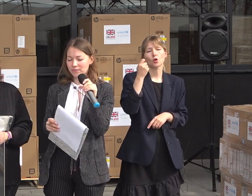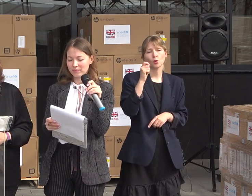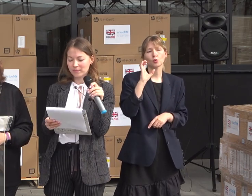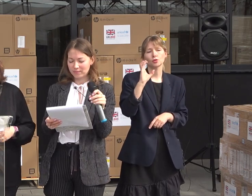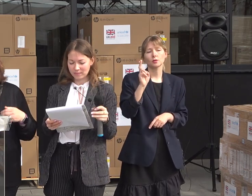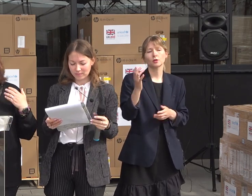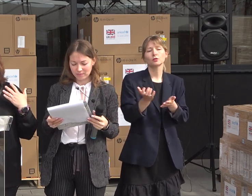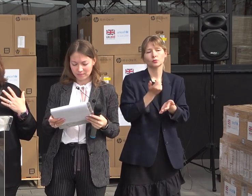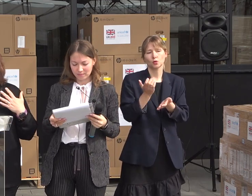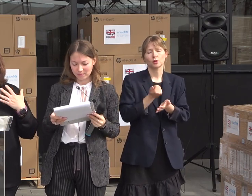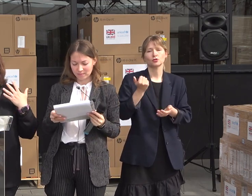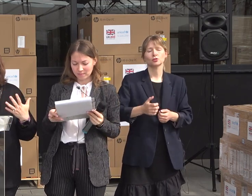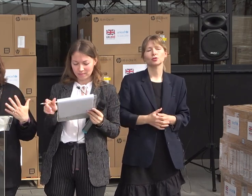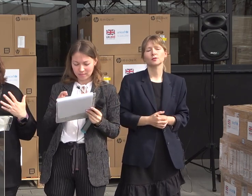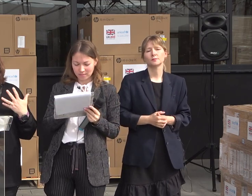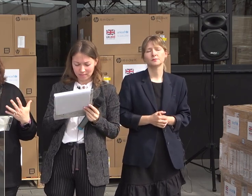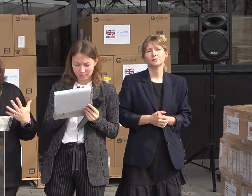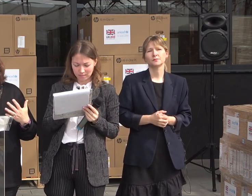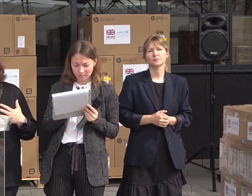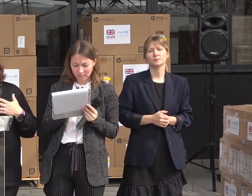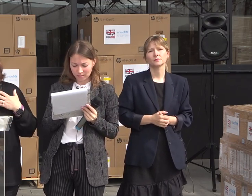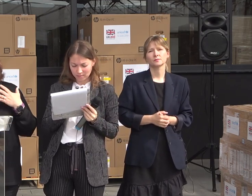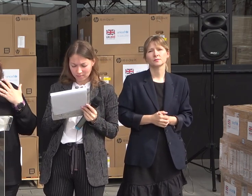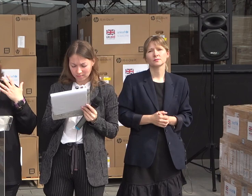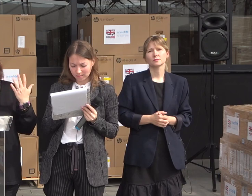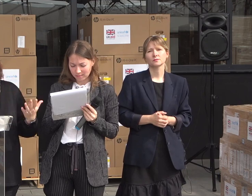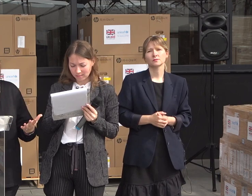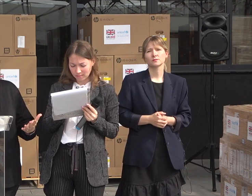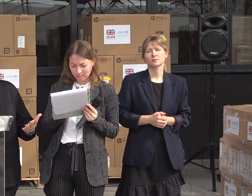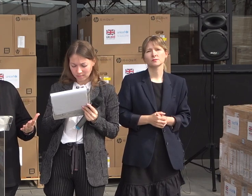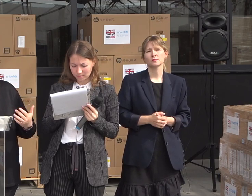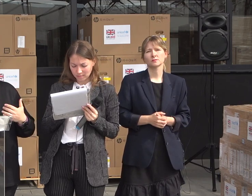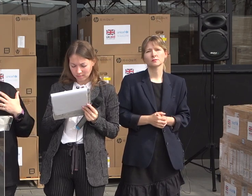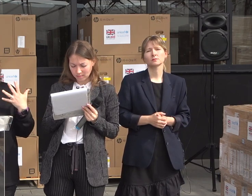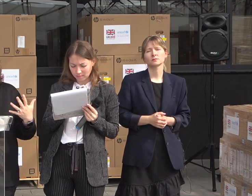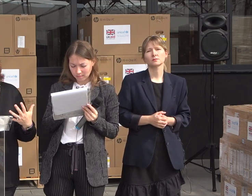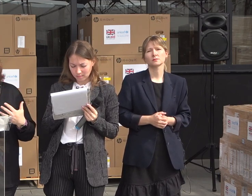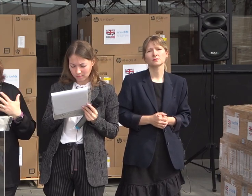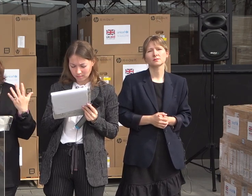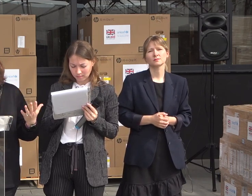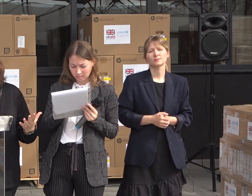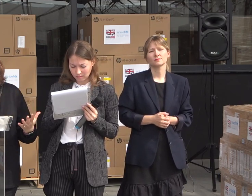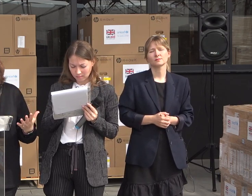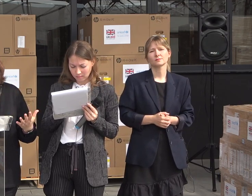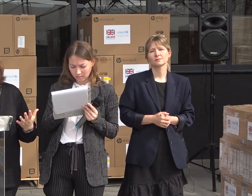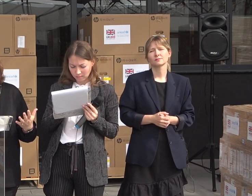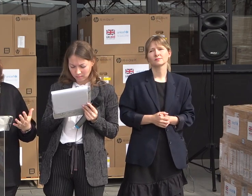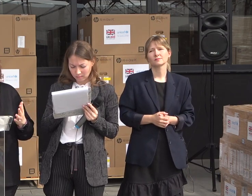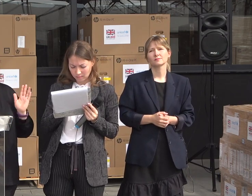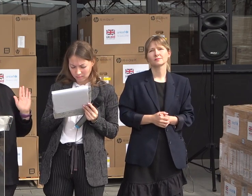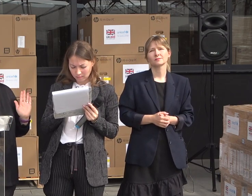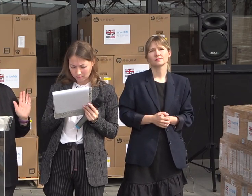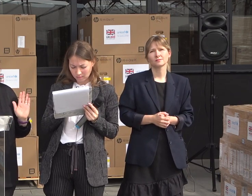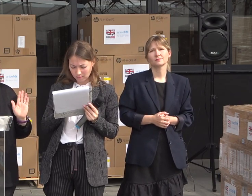When we say that we want to make the system more resilient to shocks such as COVID-19 pandemics or crises or wars next door,